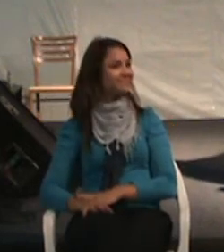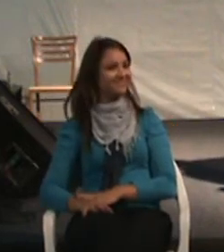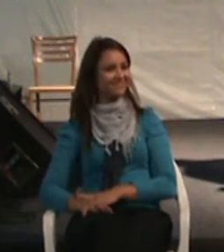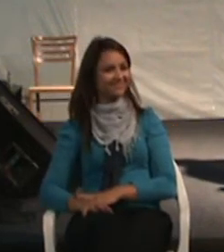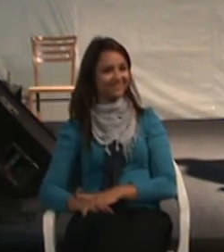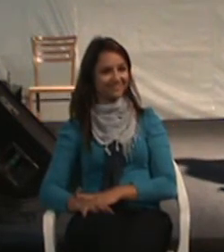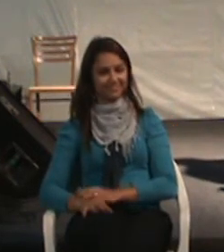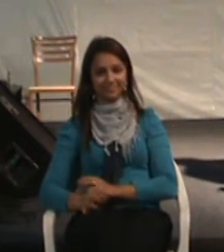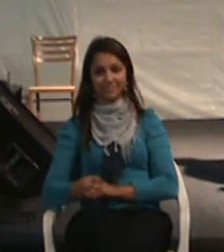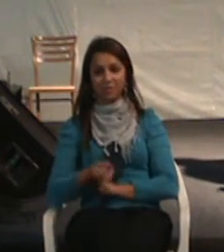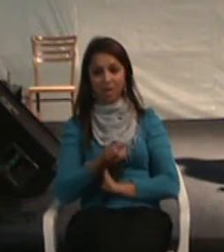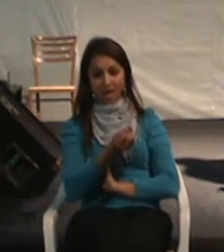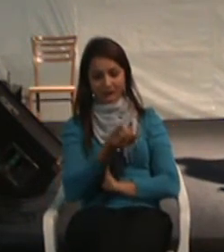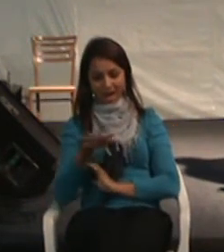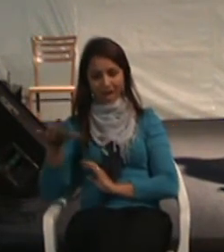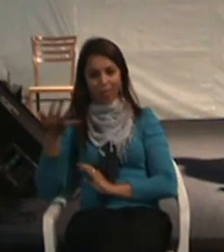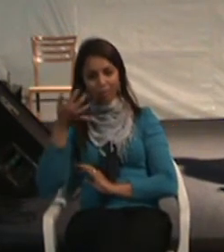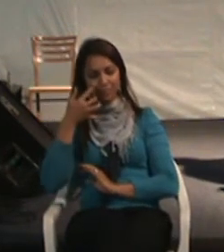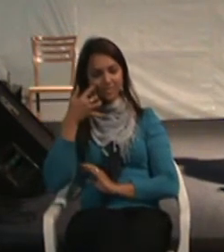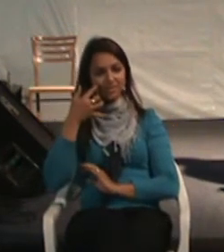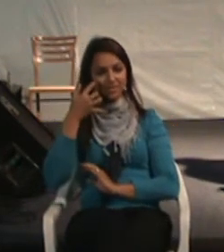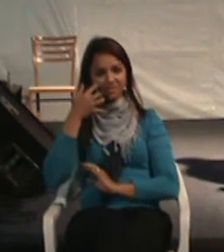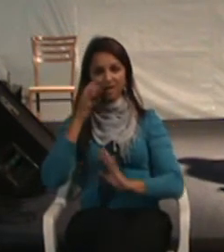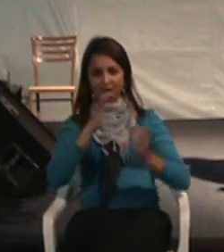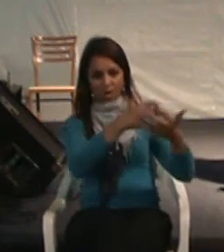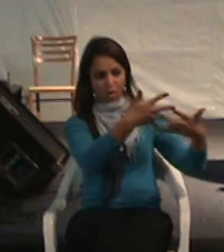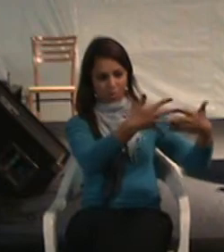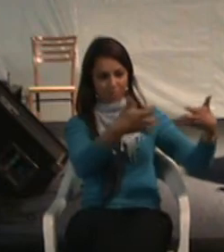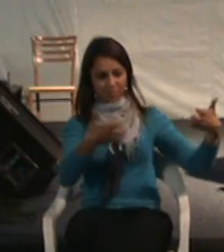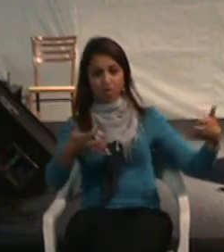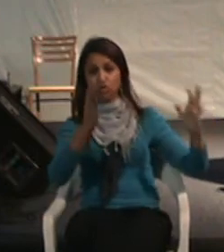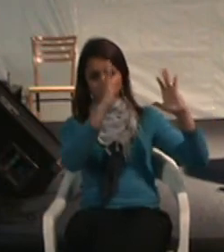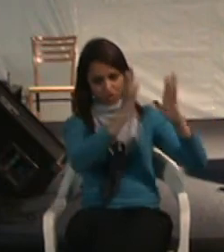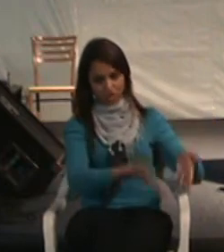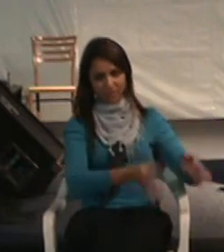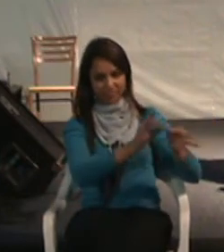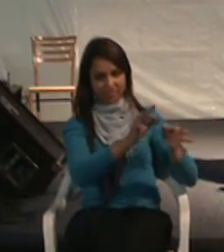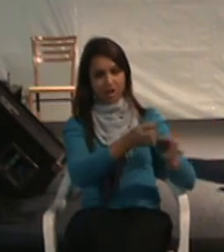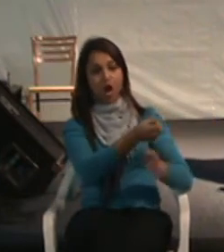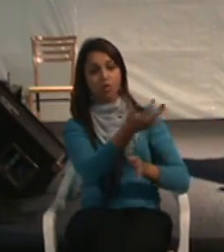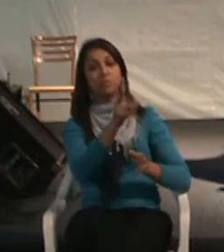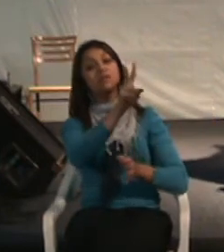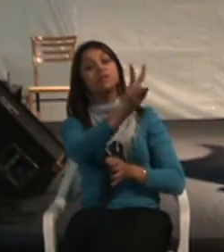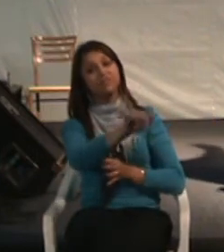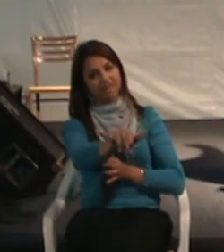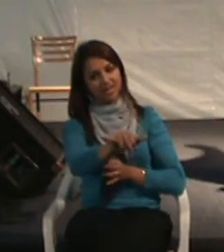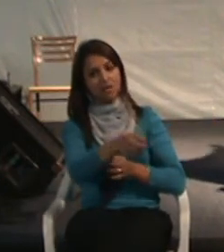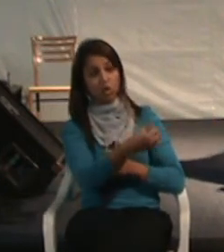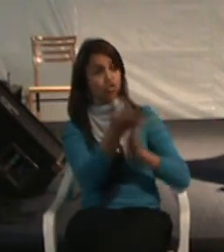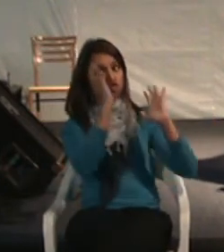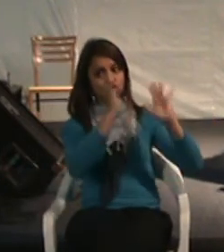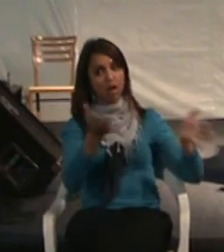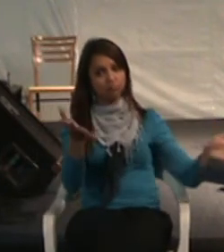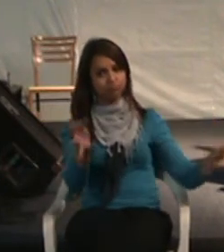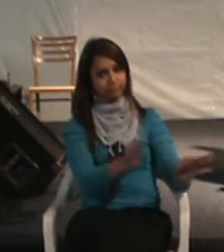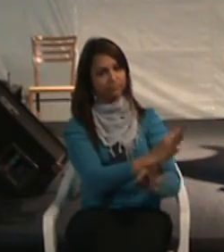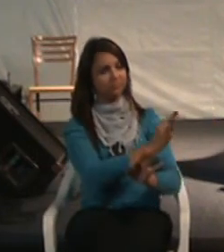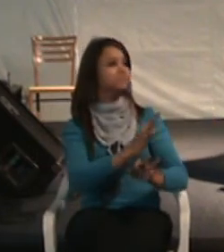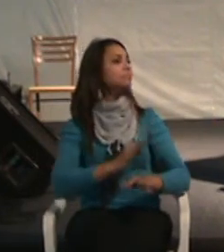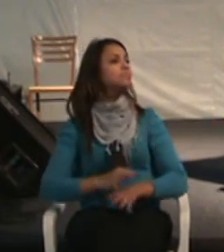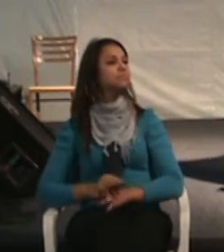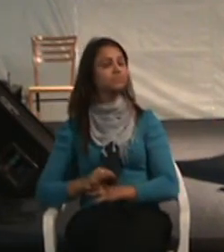Algumas coisas ela está implantando, outras ela vai implantar. E outras ela já implantou. Mas olha só.